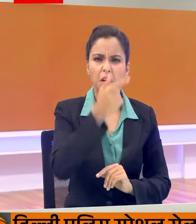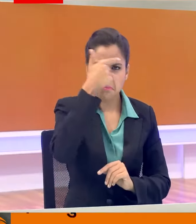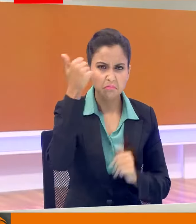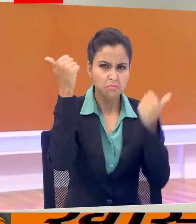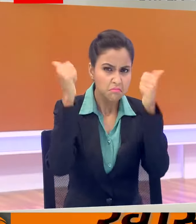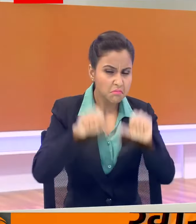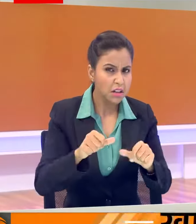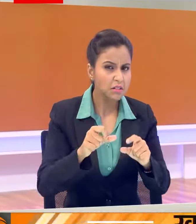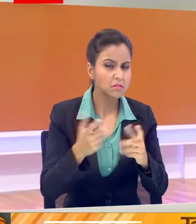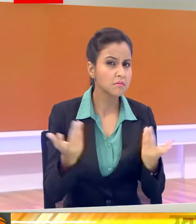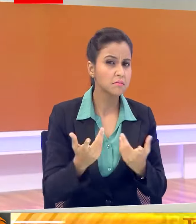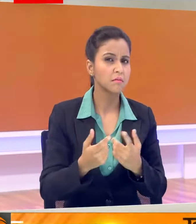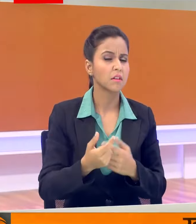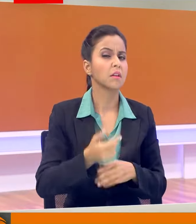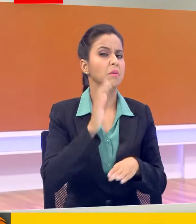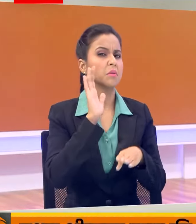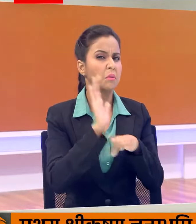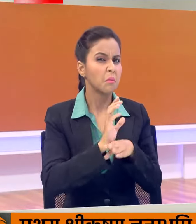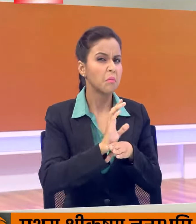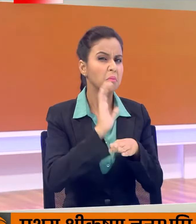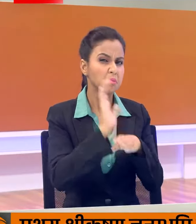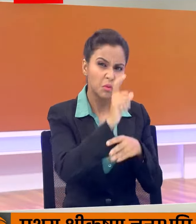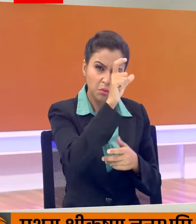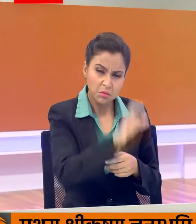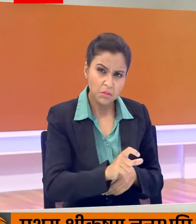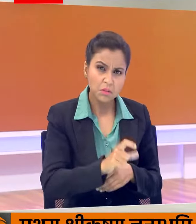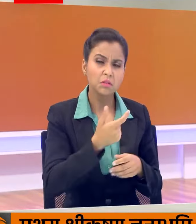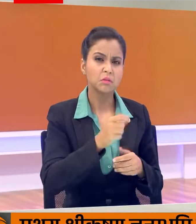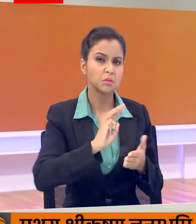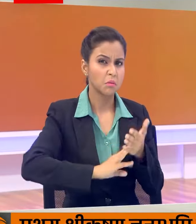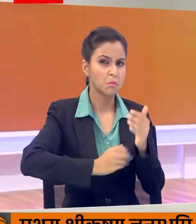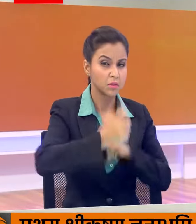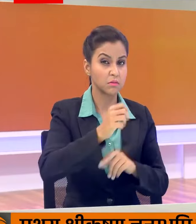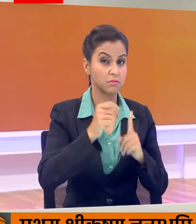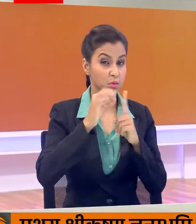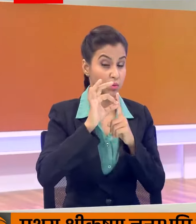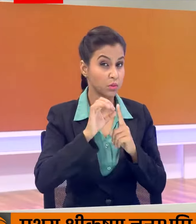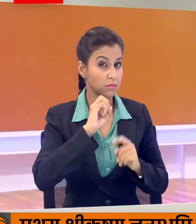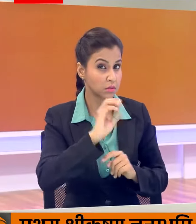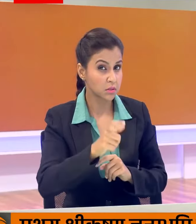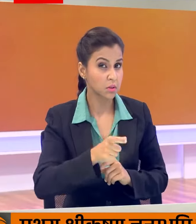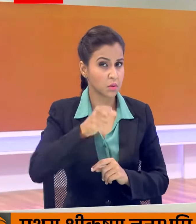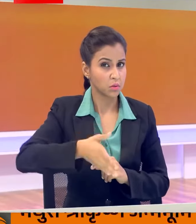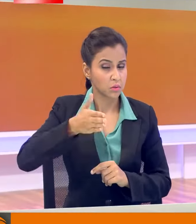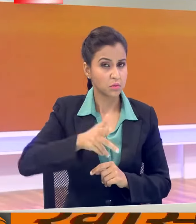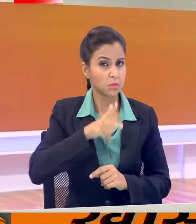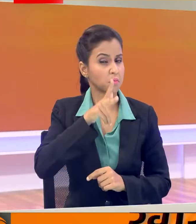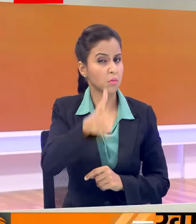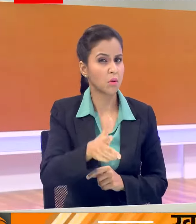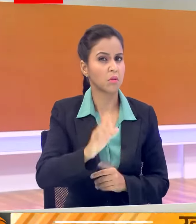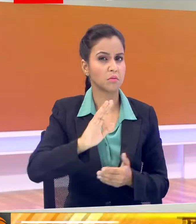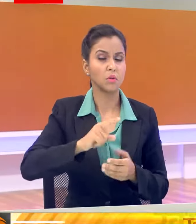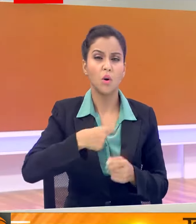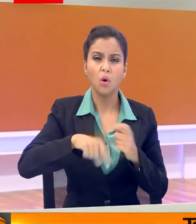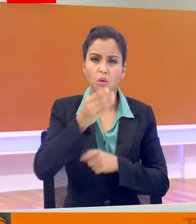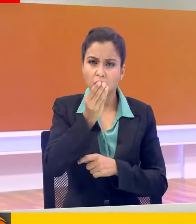सर की नेता प्रतिपक्ष और कॉंग्रेस पार्टी के अध्यक्ष ने ट्वीट जब किया ये उनको बधाई जब दी तो हिंदूओं